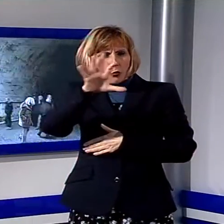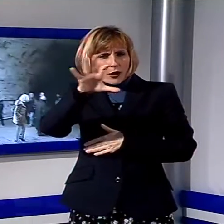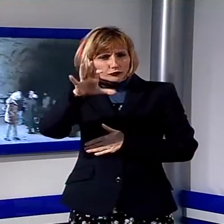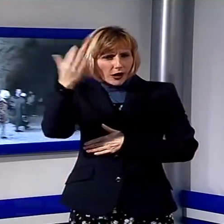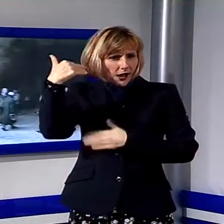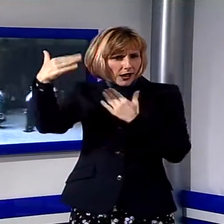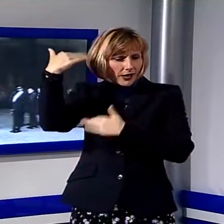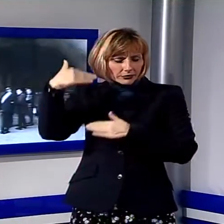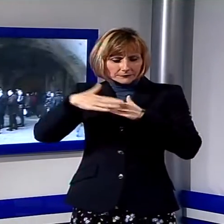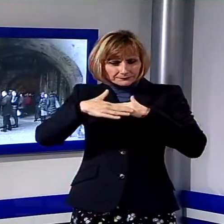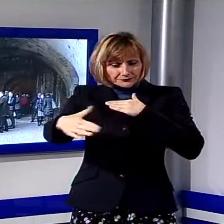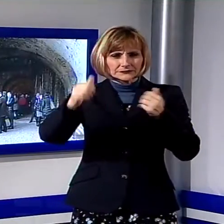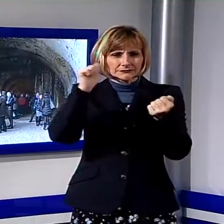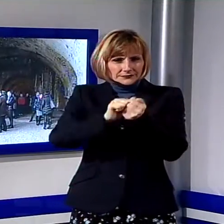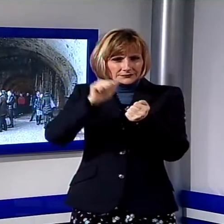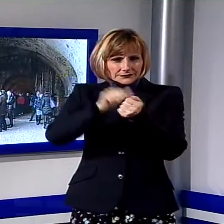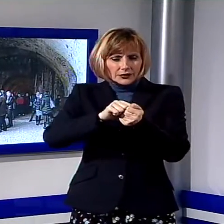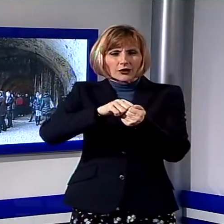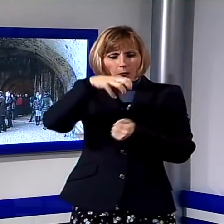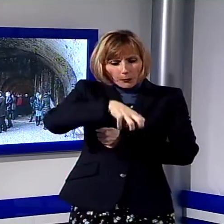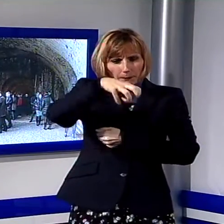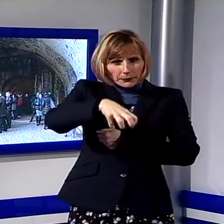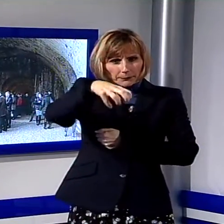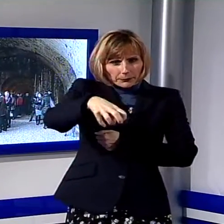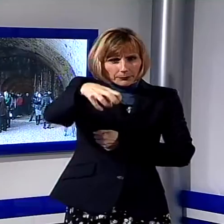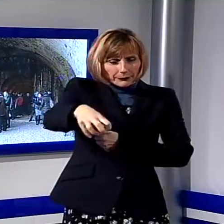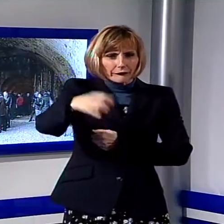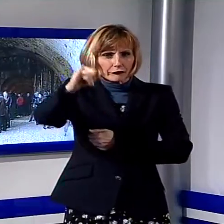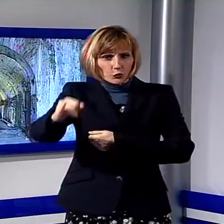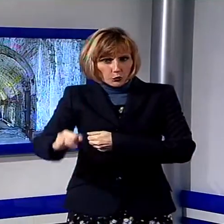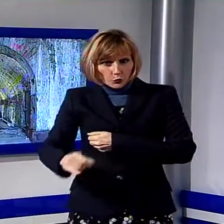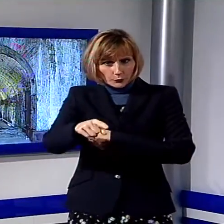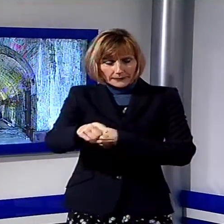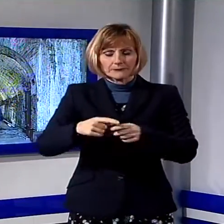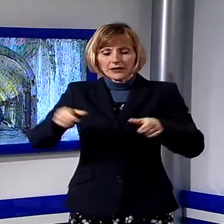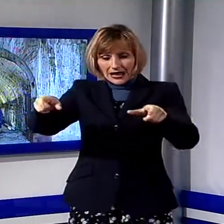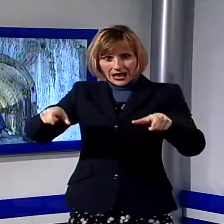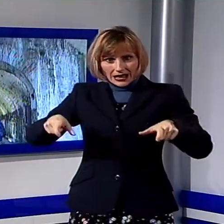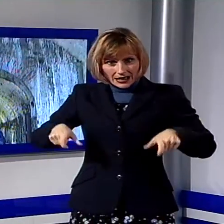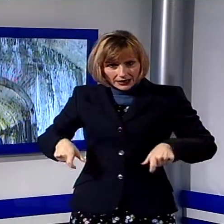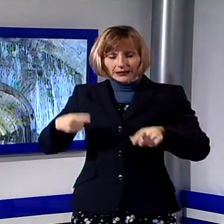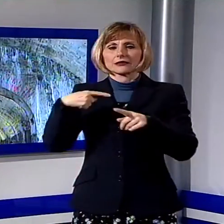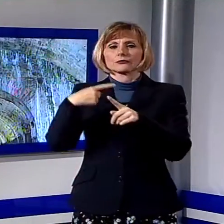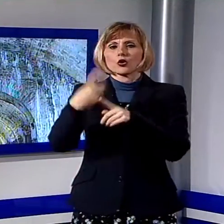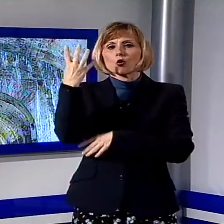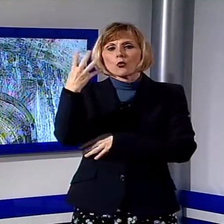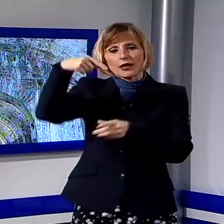fiume e lastricato di pietra, la canaletta in pietra è cotto lungo il perimetro dei vari locali e quattro pozzi di svenaggio dell'acqua.